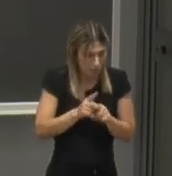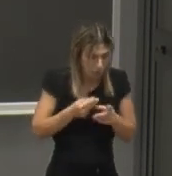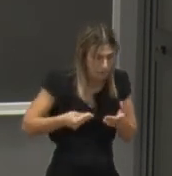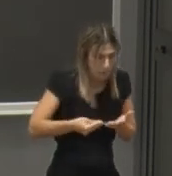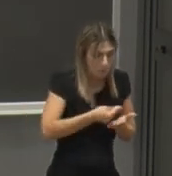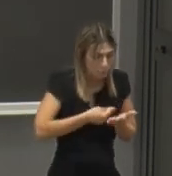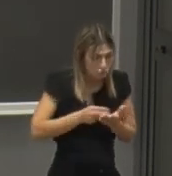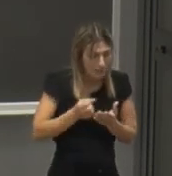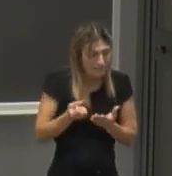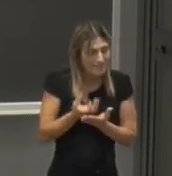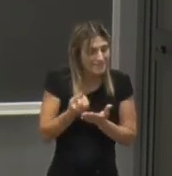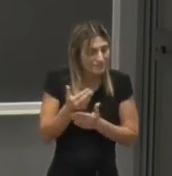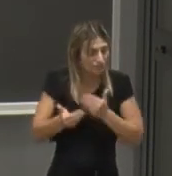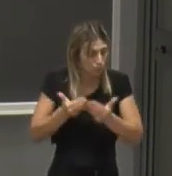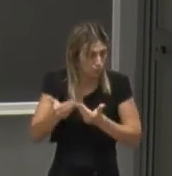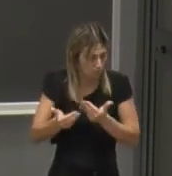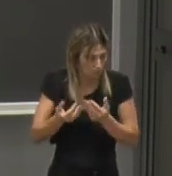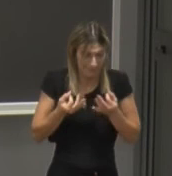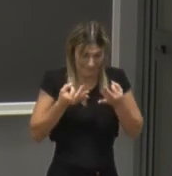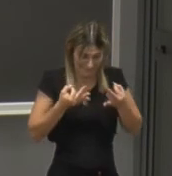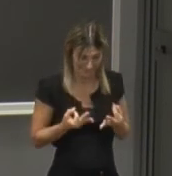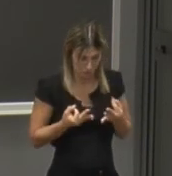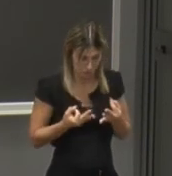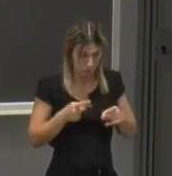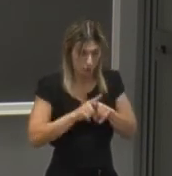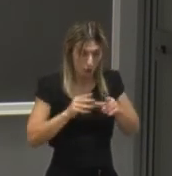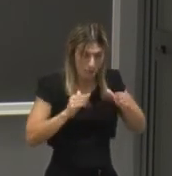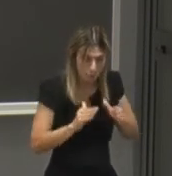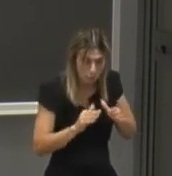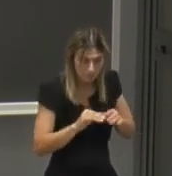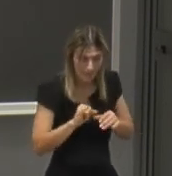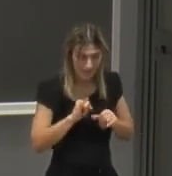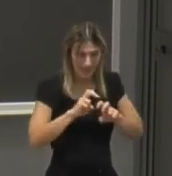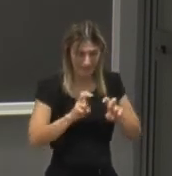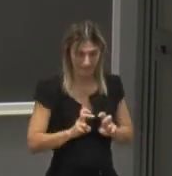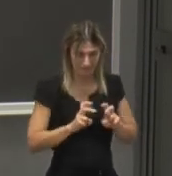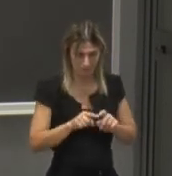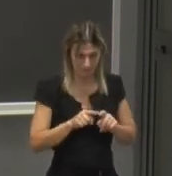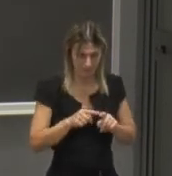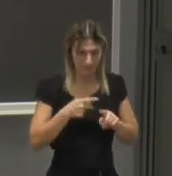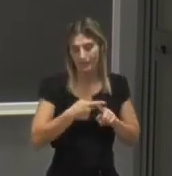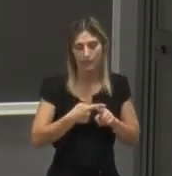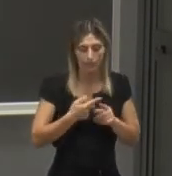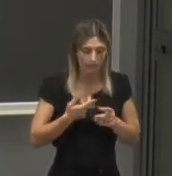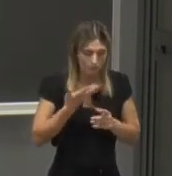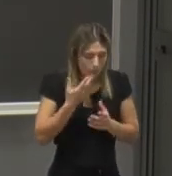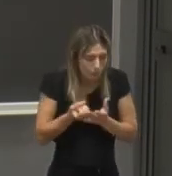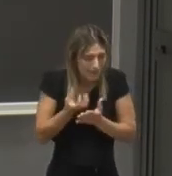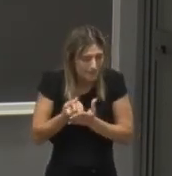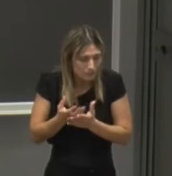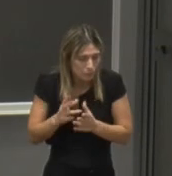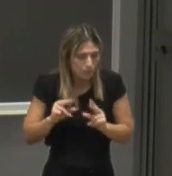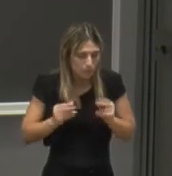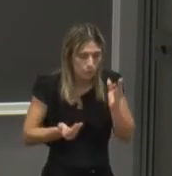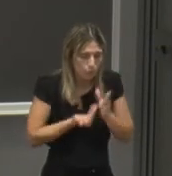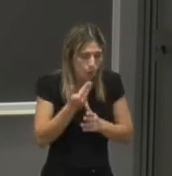progettuale per lo sviluppo diciamo sviluppo e decisionare di tutte le aree dell'informatica e di innovare per sviluppare nuovi